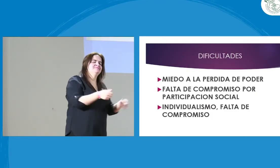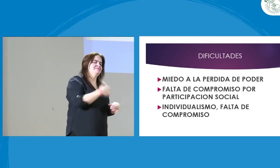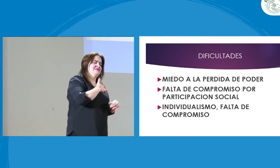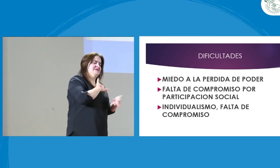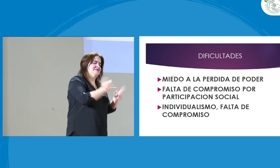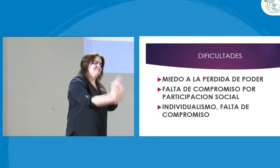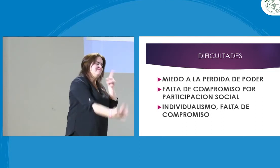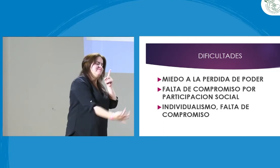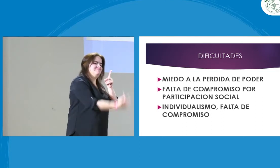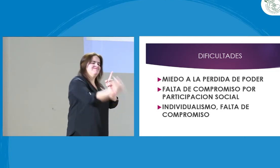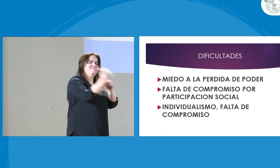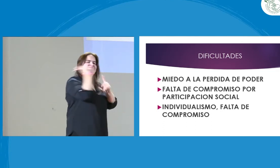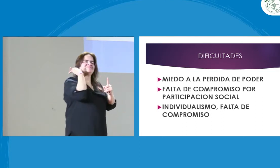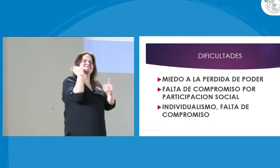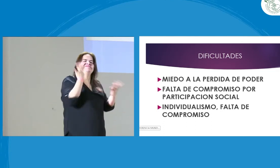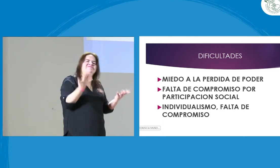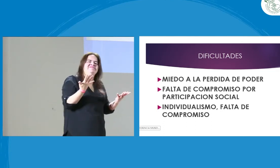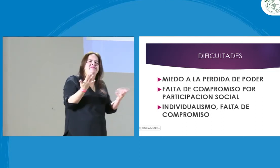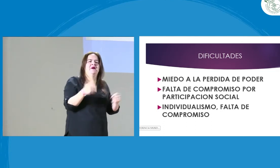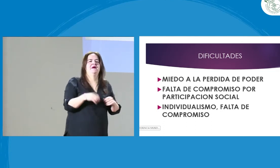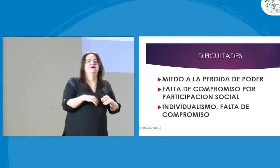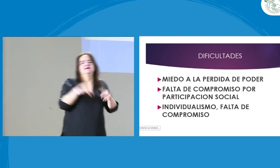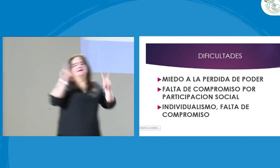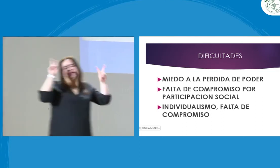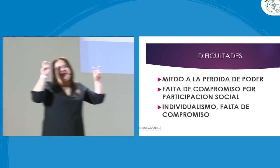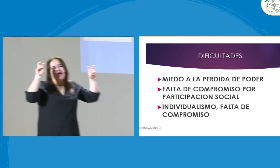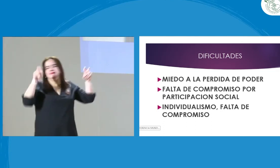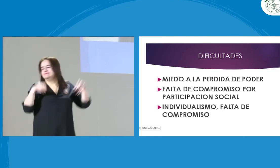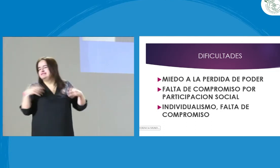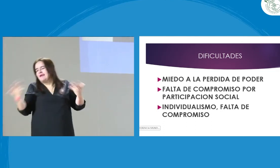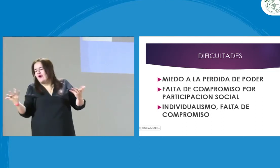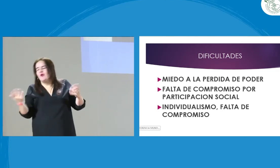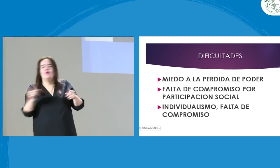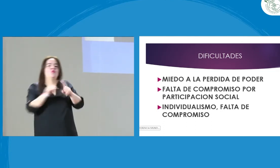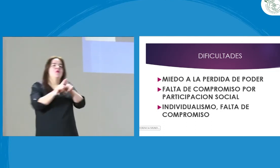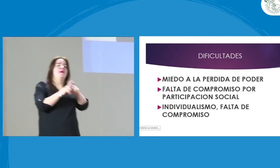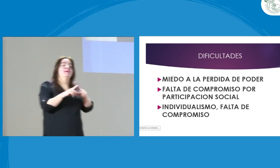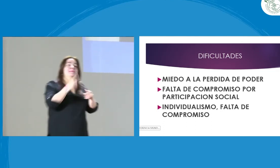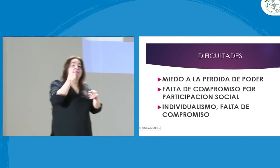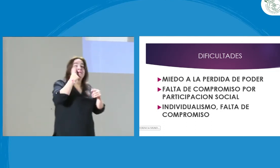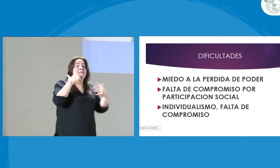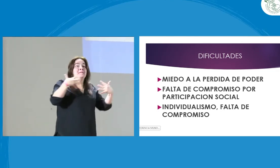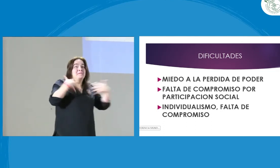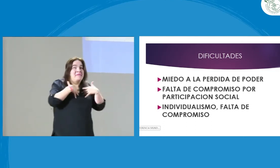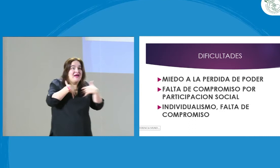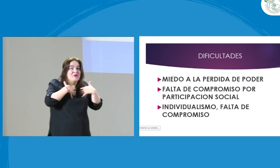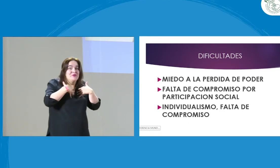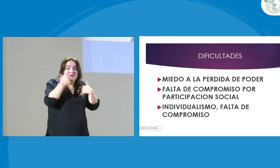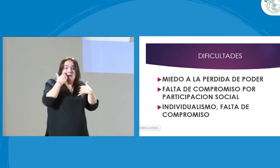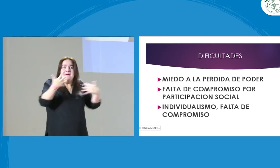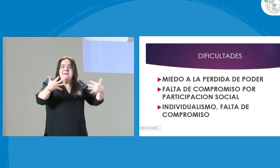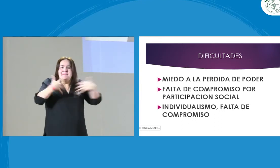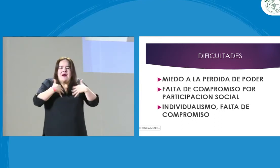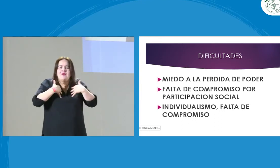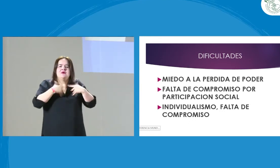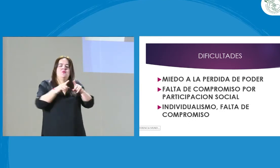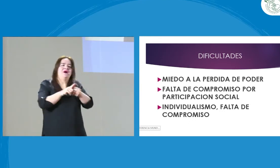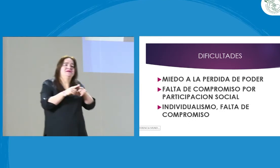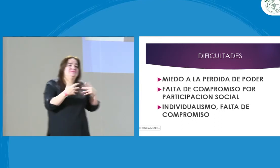¿Cuáles son las dificultades de que una mujer no esté dentro del movimiento asociativo? Entonces, primero, es ese